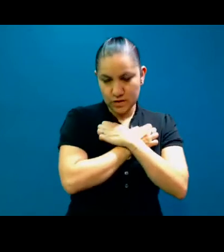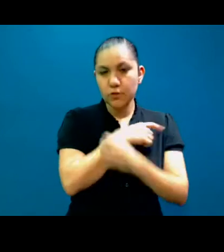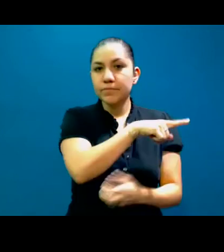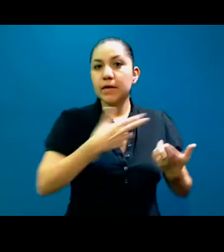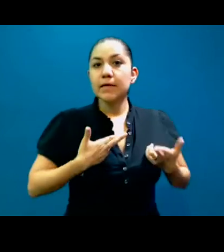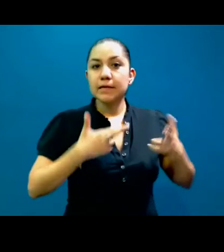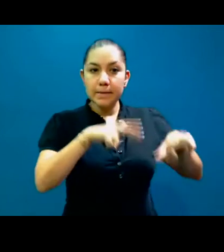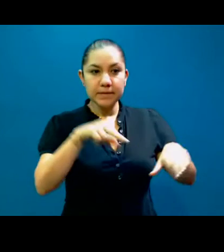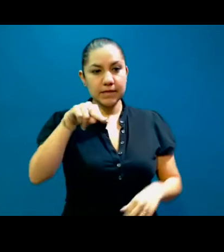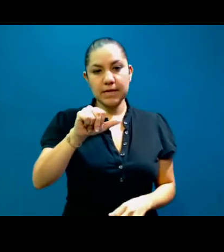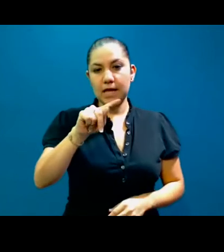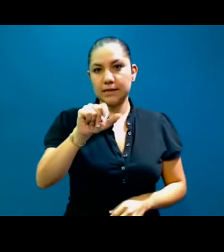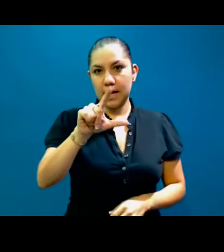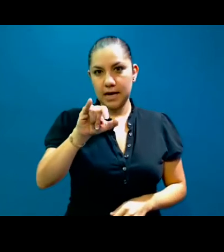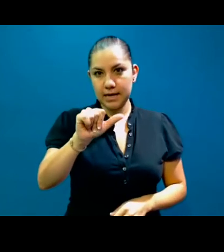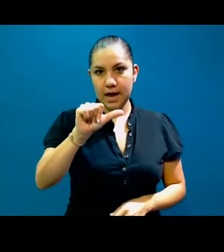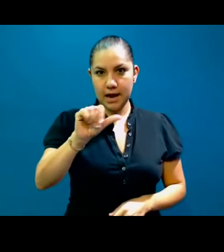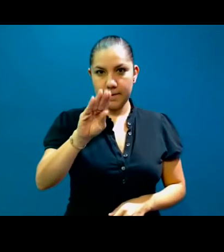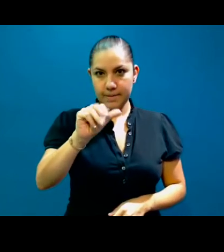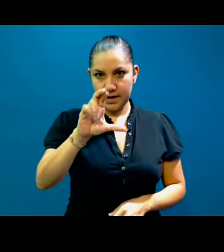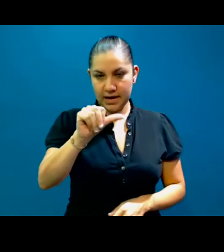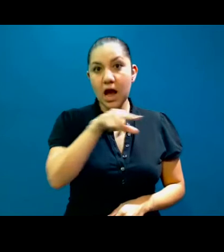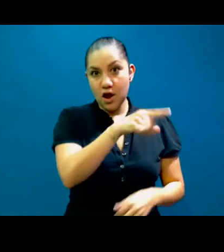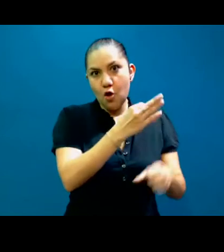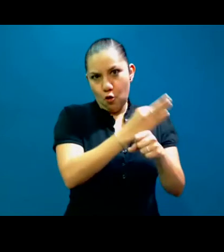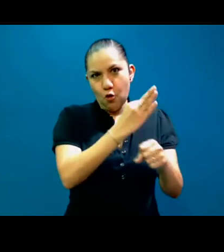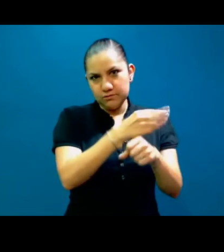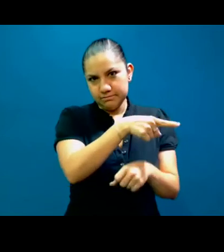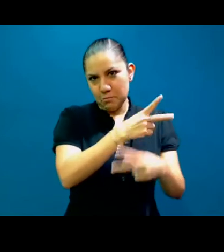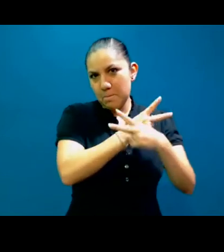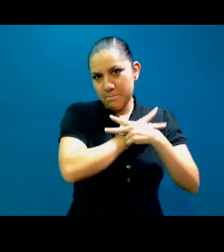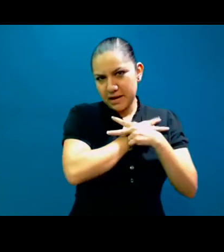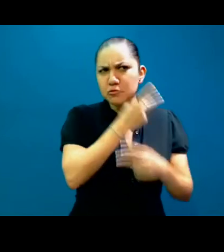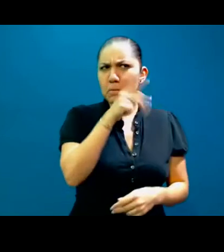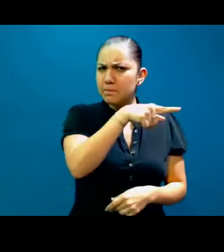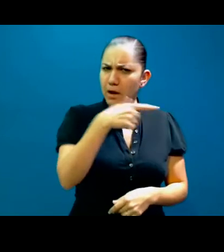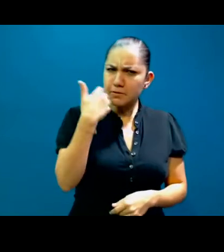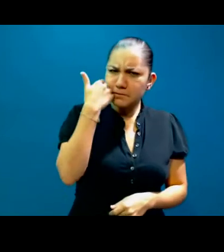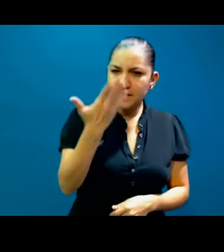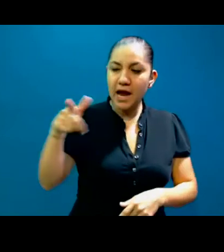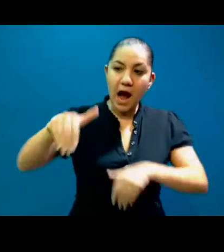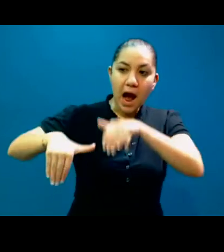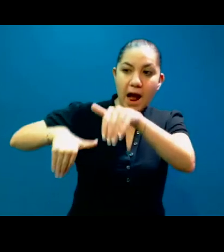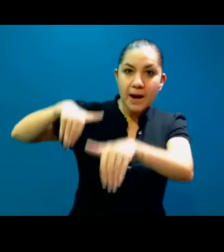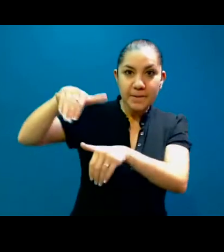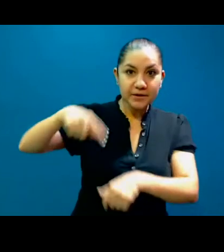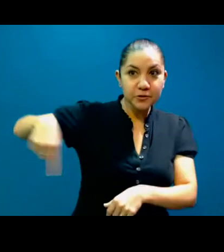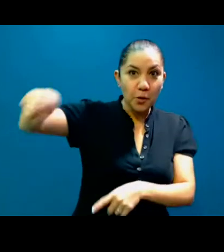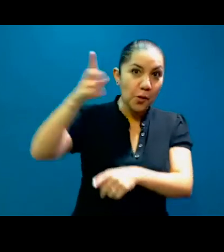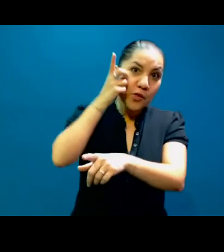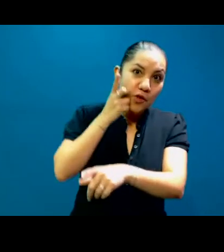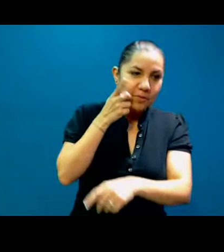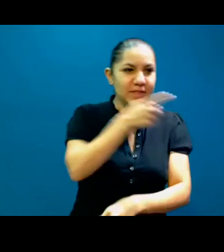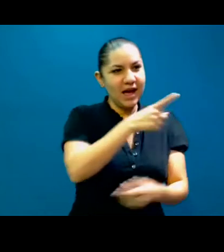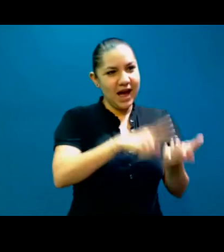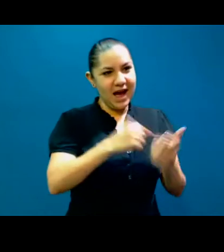Natalia Abarca, que muy amablemente está de vacaciones y aún así se hizo un tiempito ahí junto al albergo, ahorita que todo el mundo está dormido, donde la gente